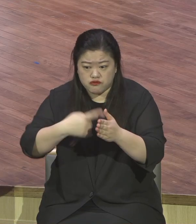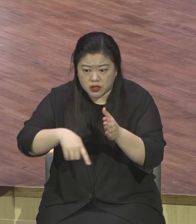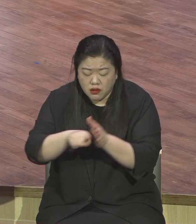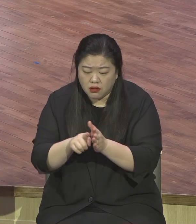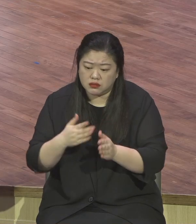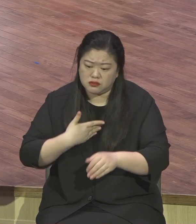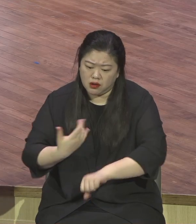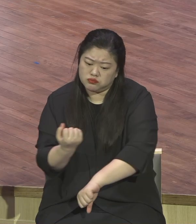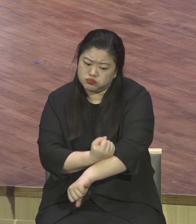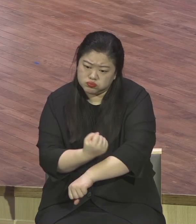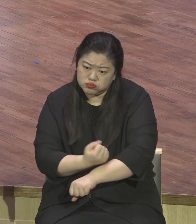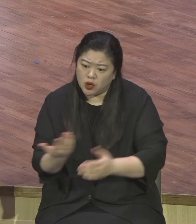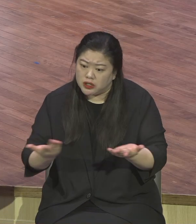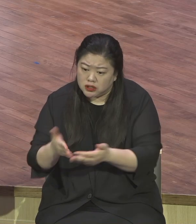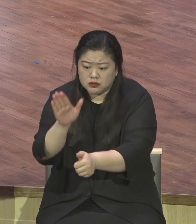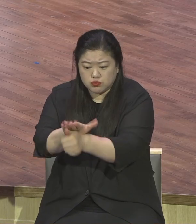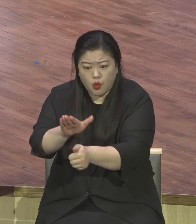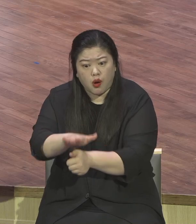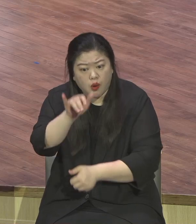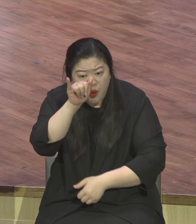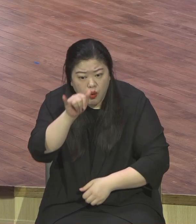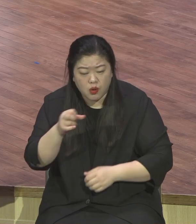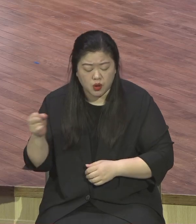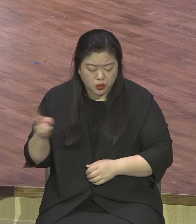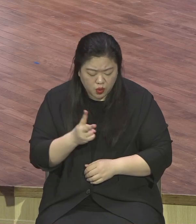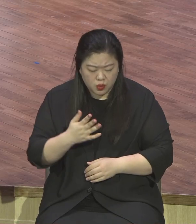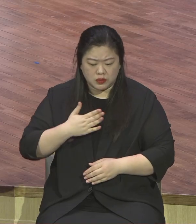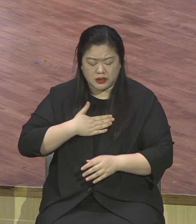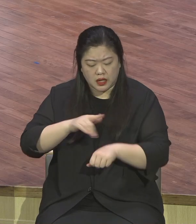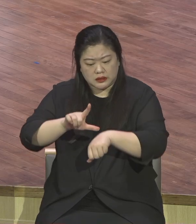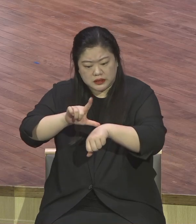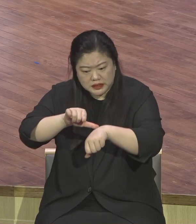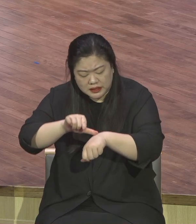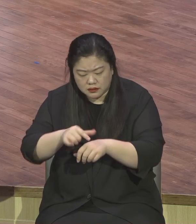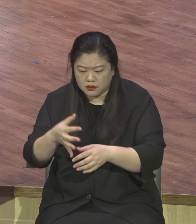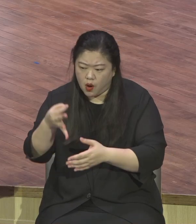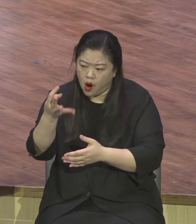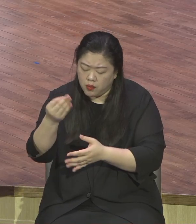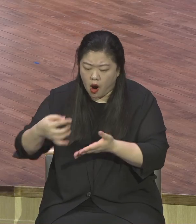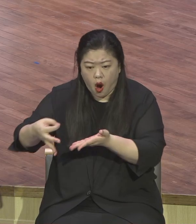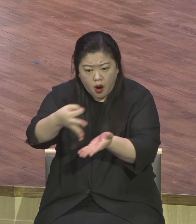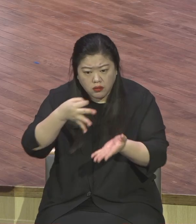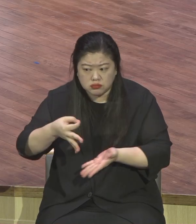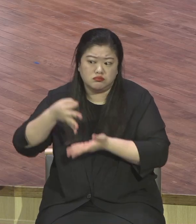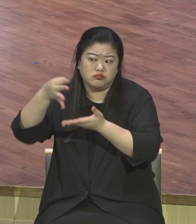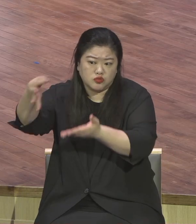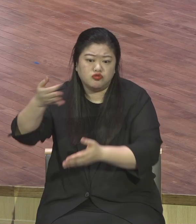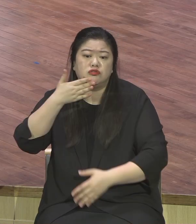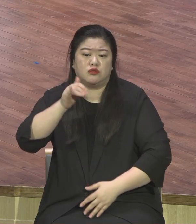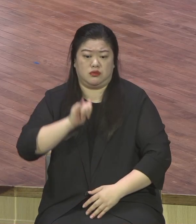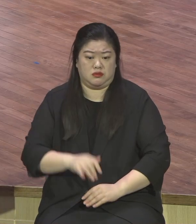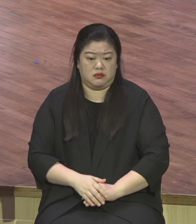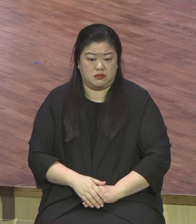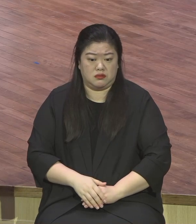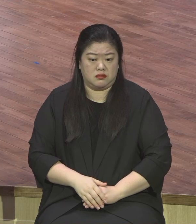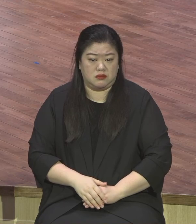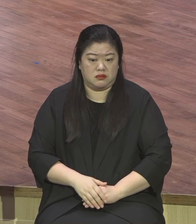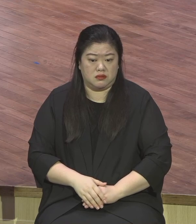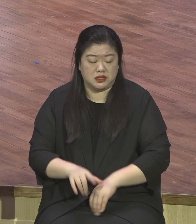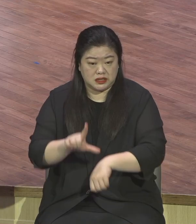필요해서 하나님 앞에 또 우리가 시간 또 물질을 들 수 있어요 구원받은 자가 할 수 있는 특권이 그